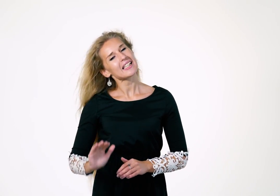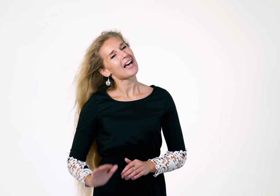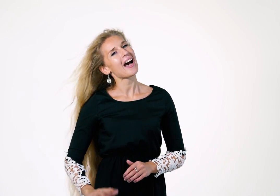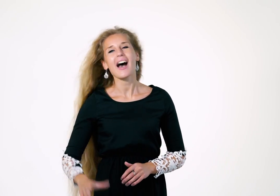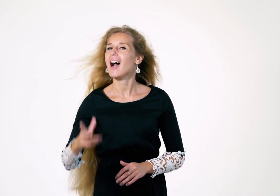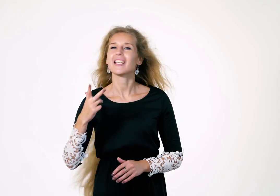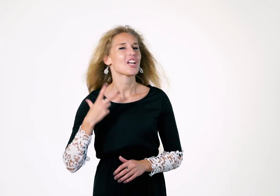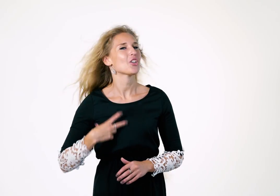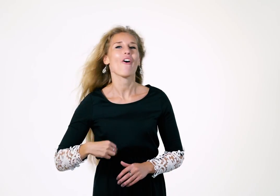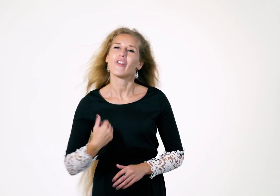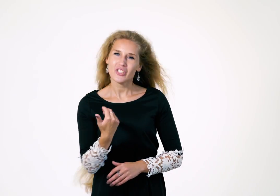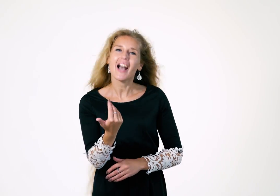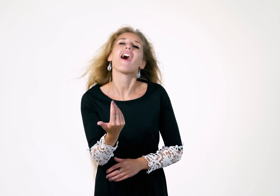Маленькая дочка